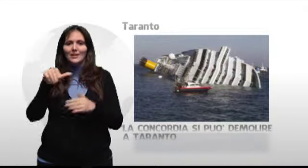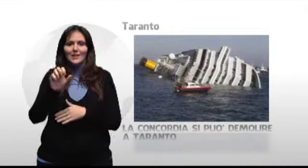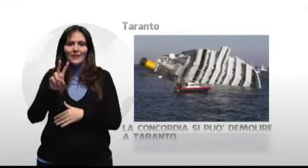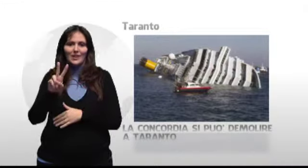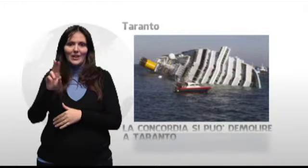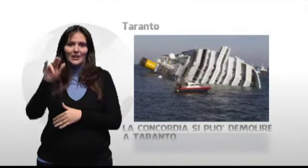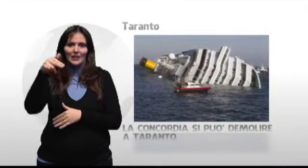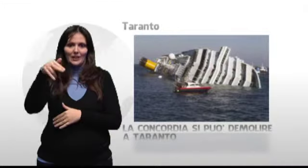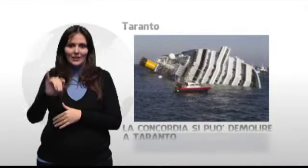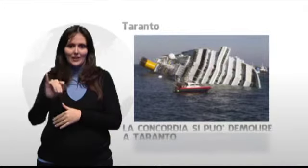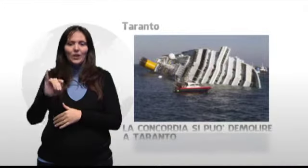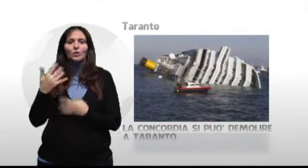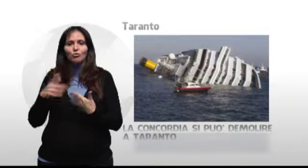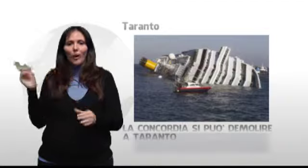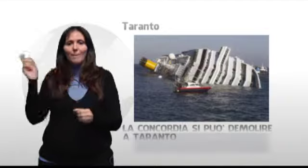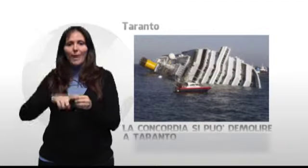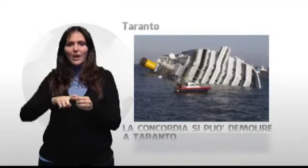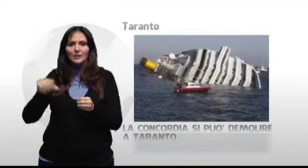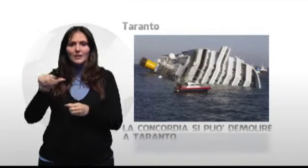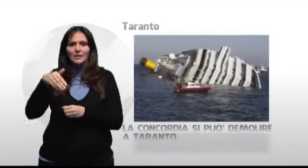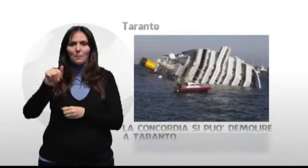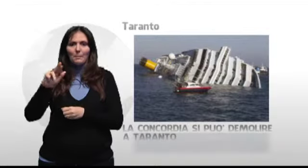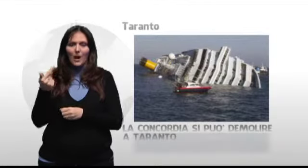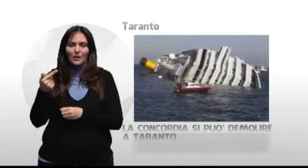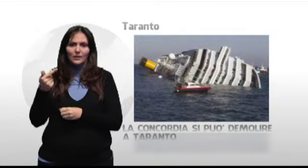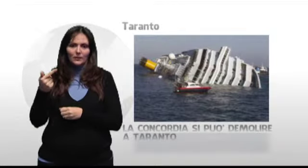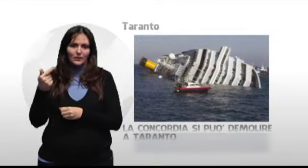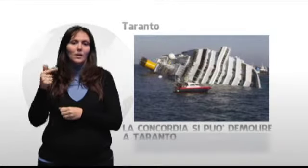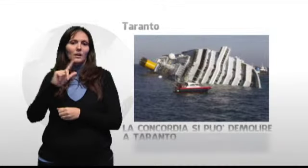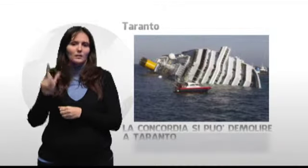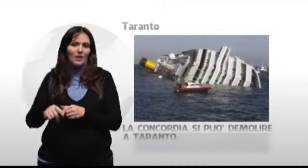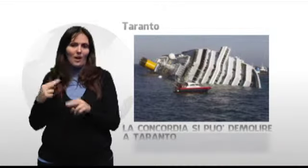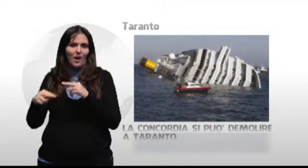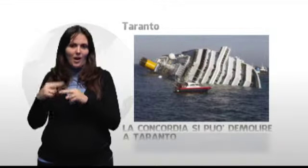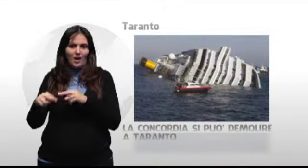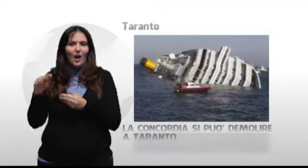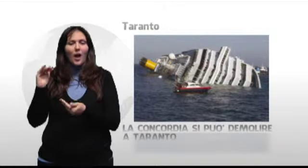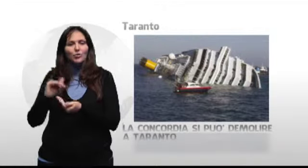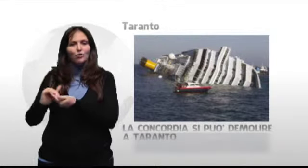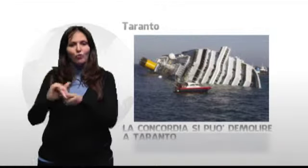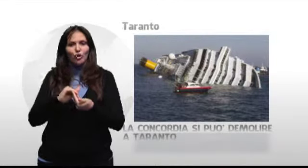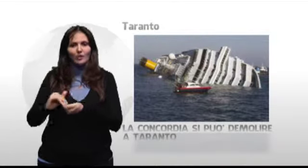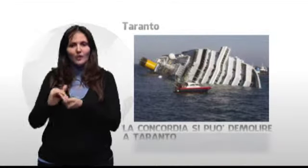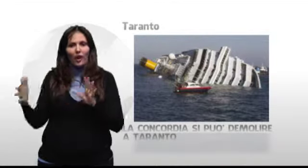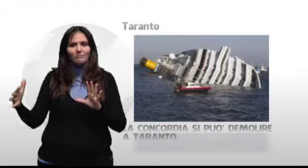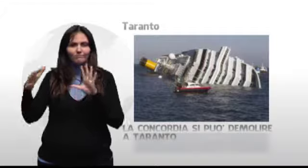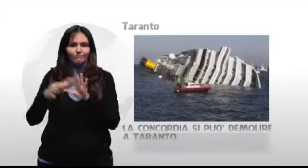'ingegner Severini di Taranto, partner di SmartArea, la società consortile di Confindustria Taranto, autocandidatasi per l